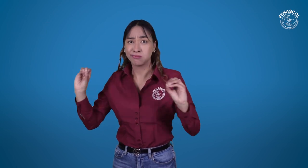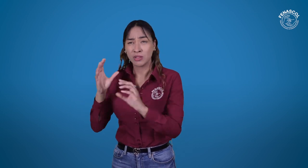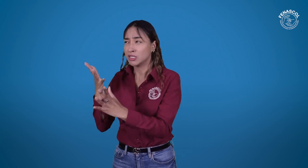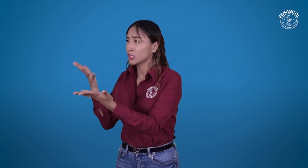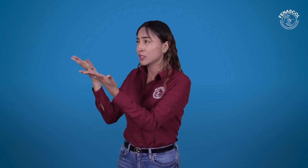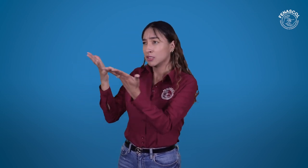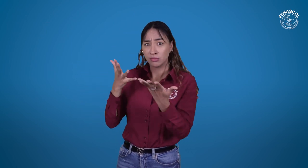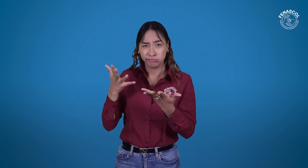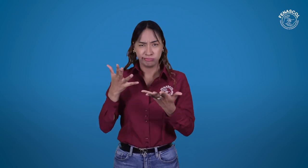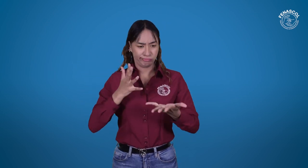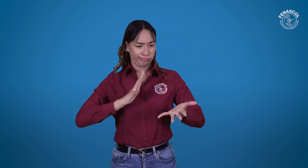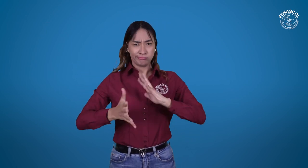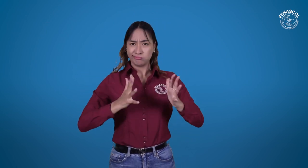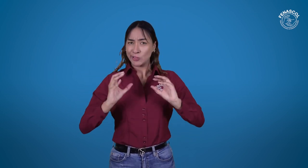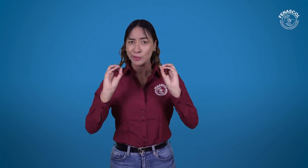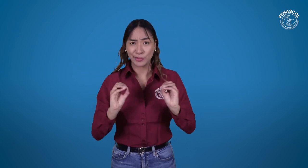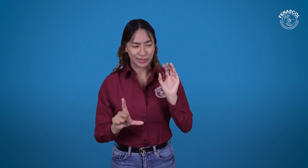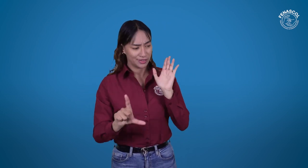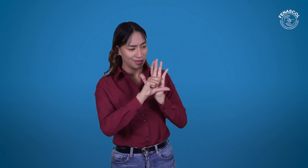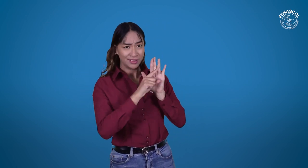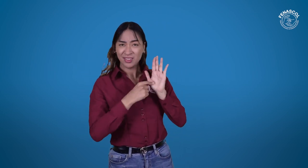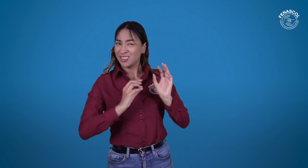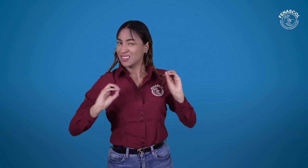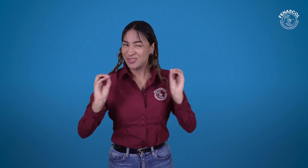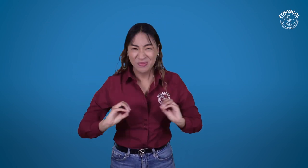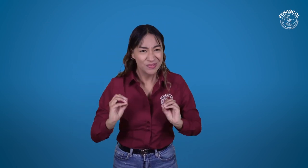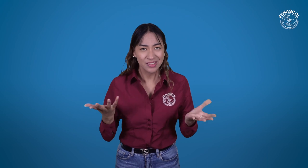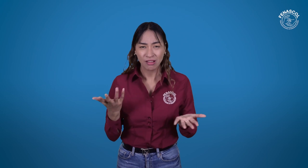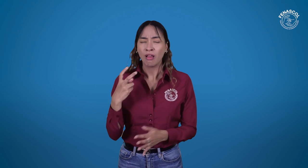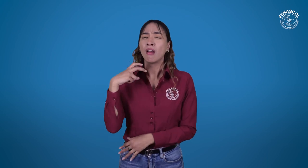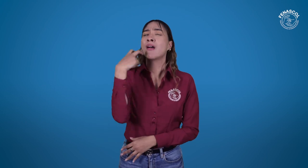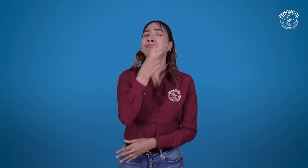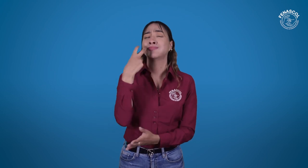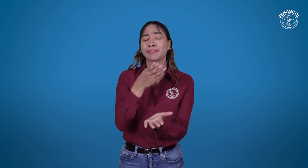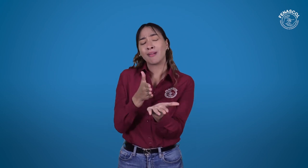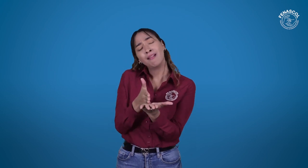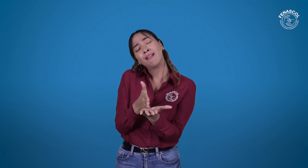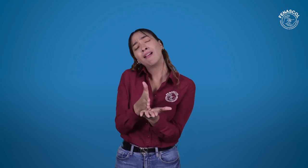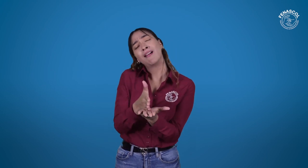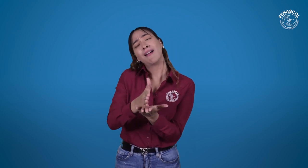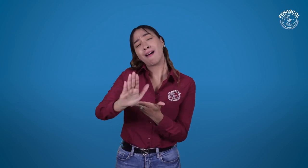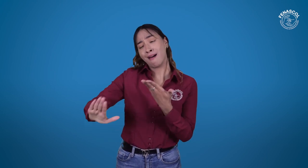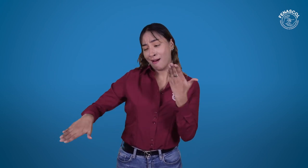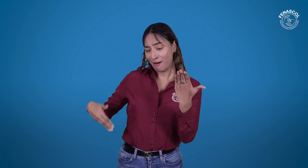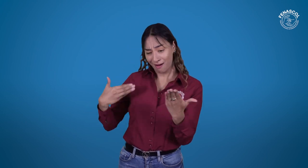una lengua de señas sólida, ni reconocida legalmente, en la actualidad continuaríamos bajo el modelo oralista.